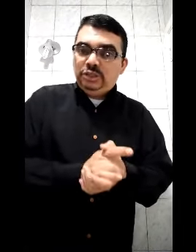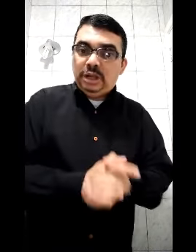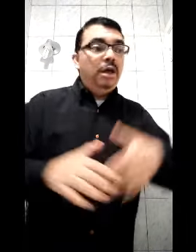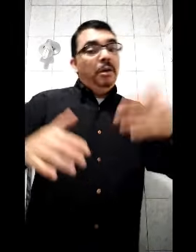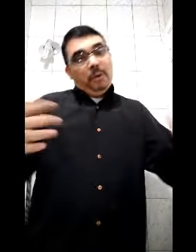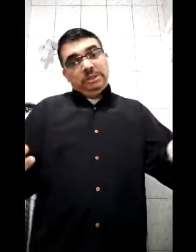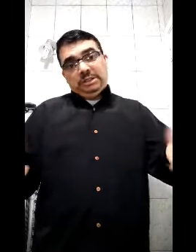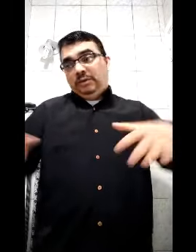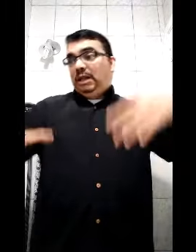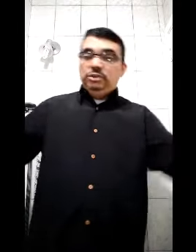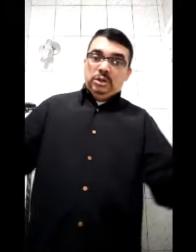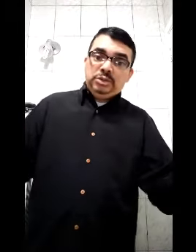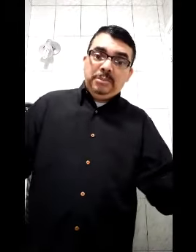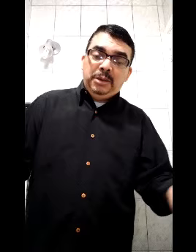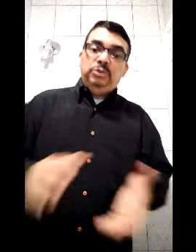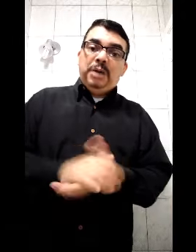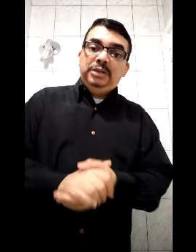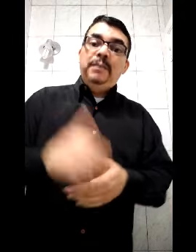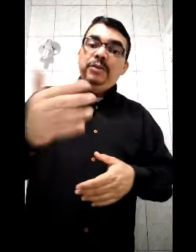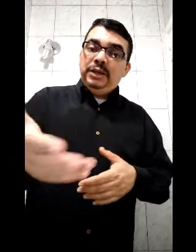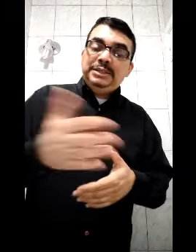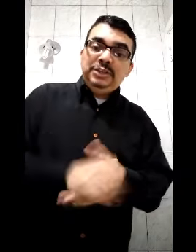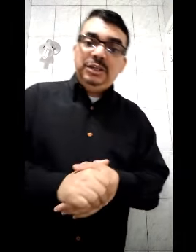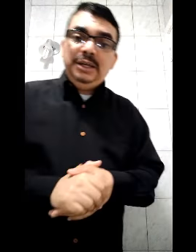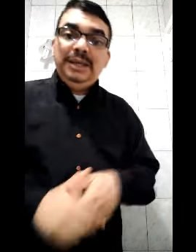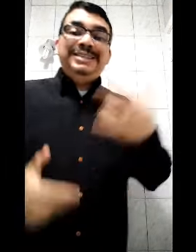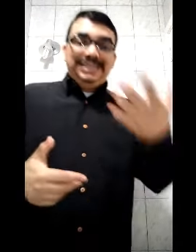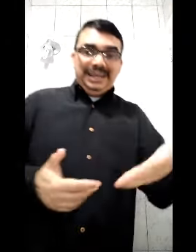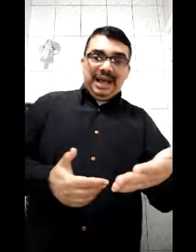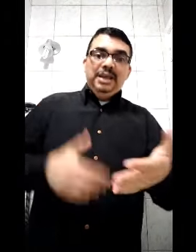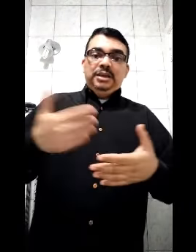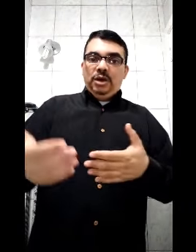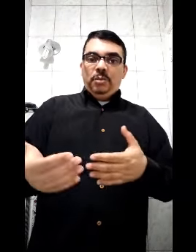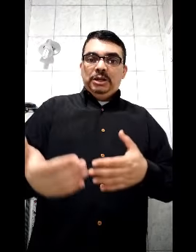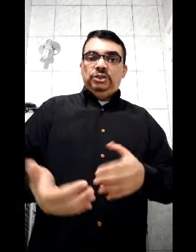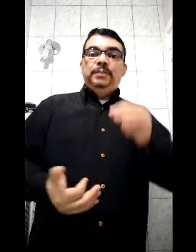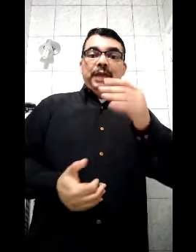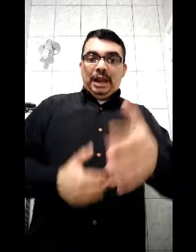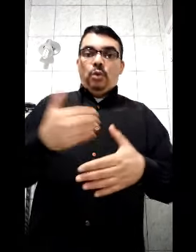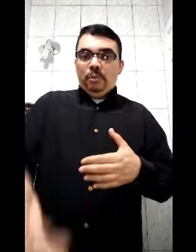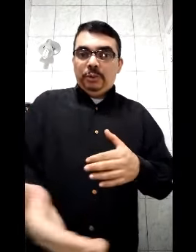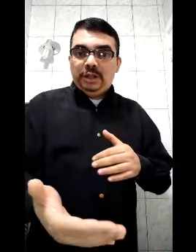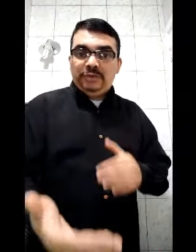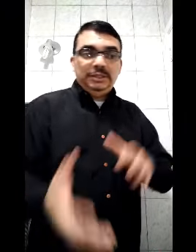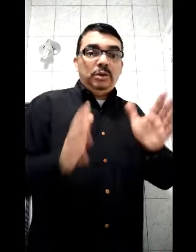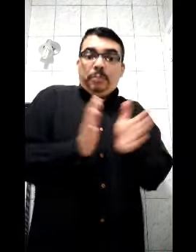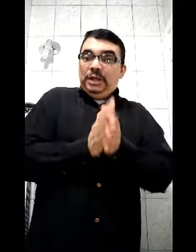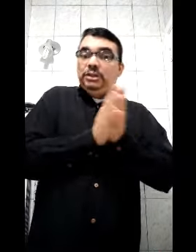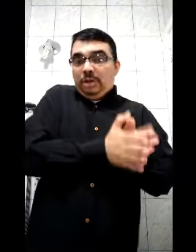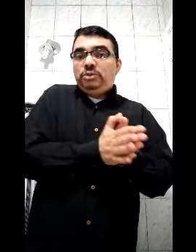mentira. Posso ser verdade? Não sabemos. Mas fica essa dica aí. Será que realmente ela cumpre o que está fazendo? Porém, vamos